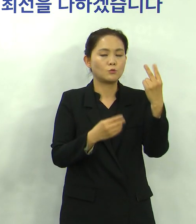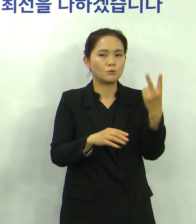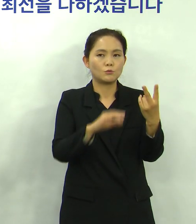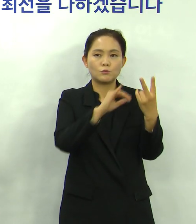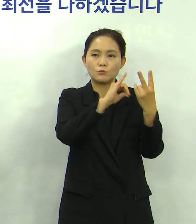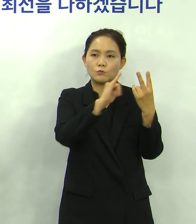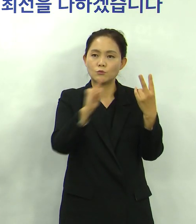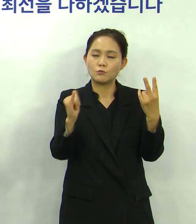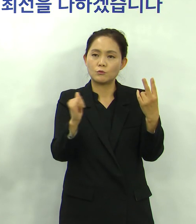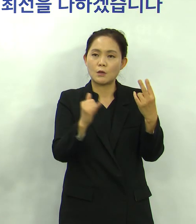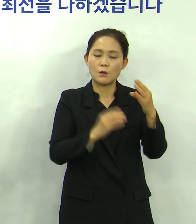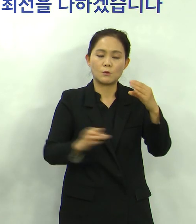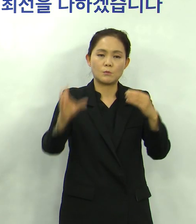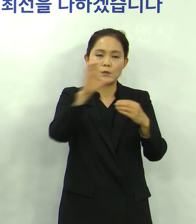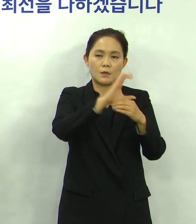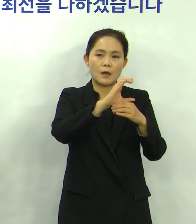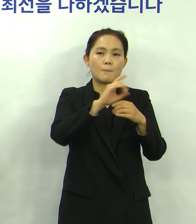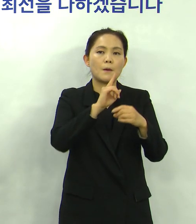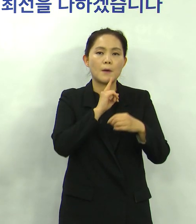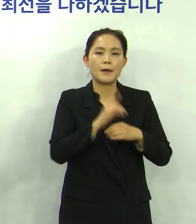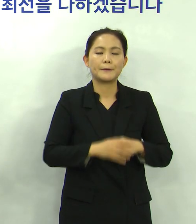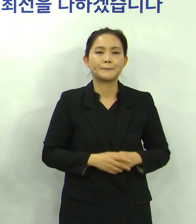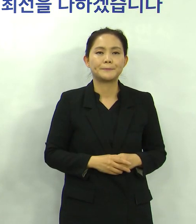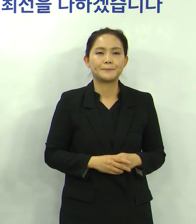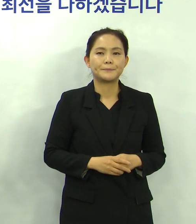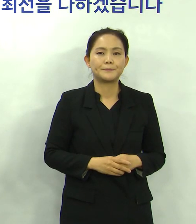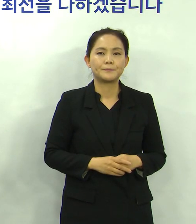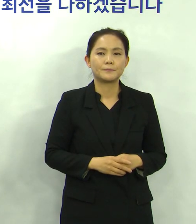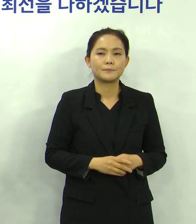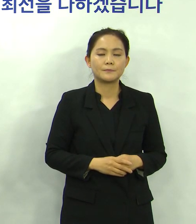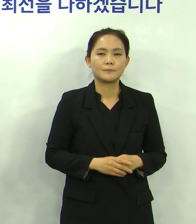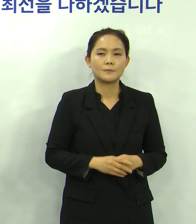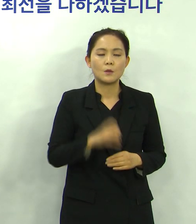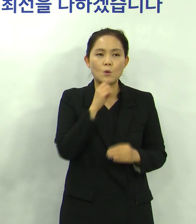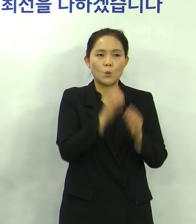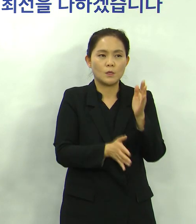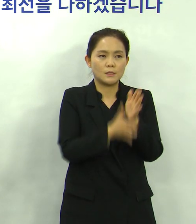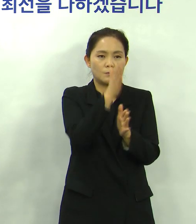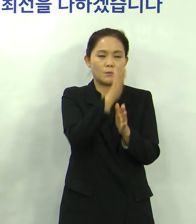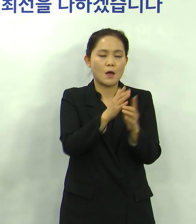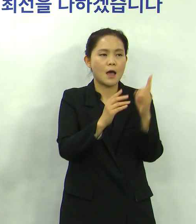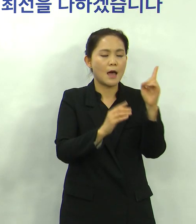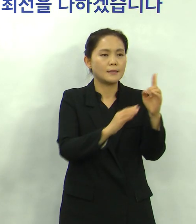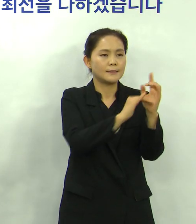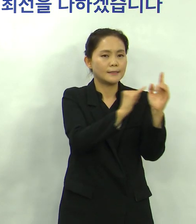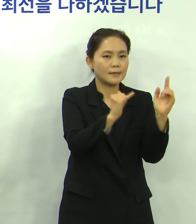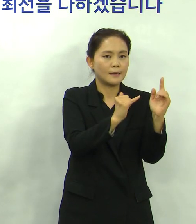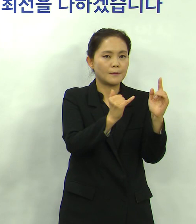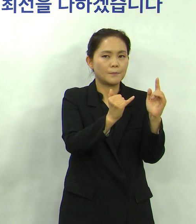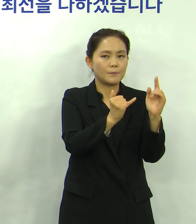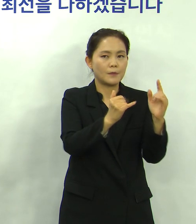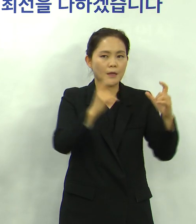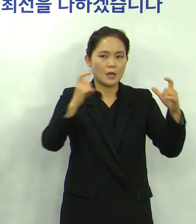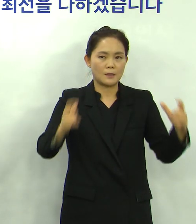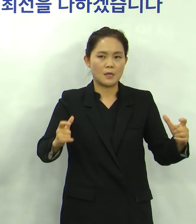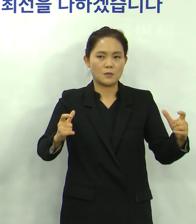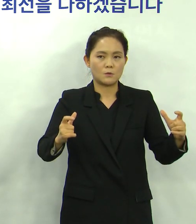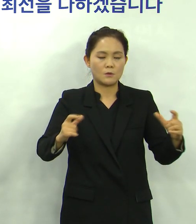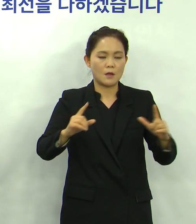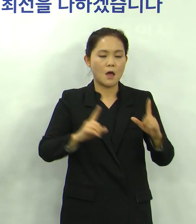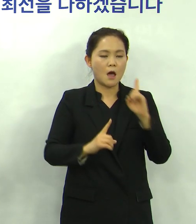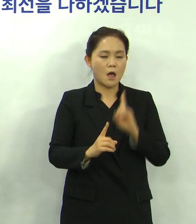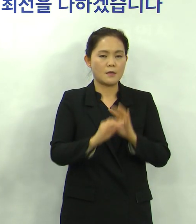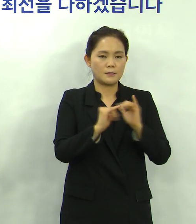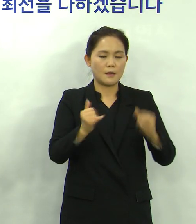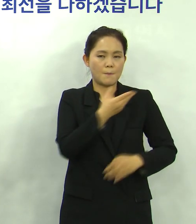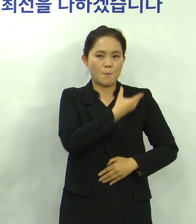또 추가적으로 두 명이 나왔습니다 용인시민 한 분과 간해 거주자 한 분이 간내